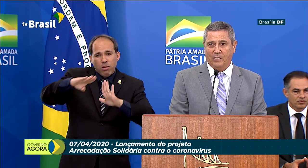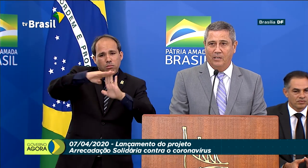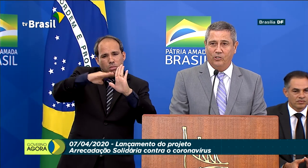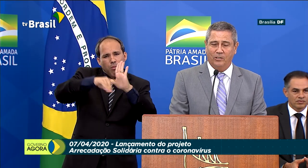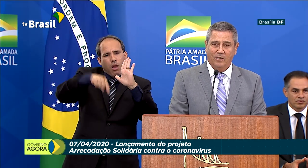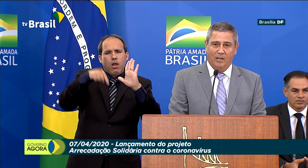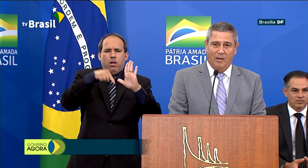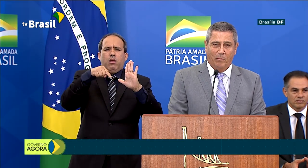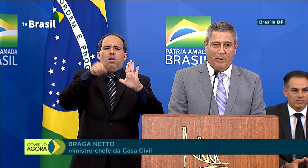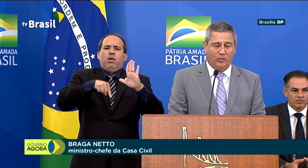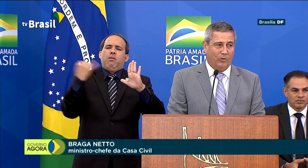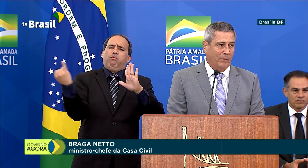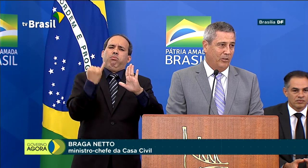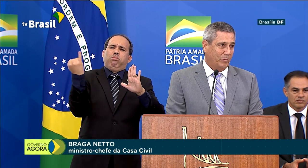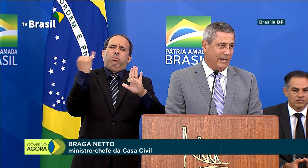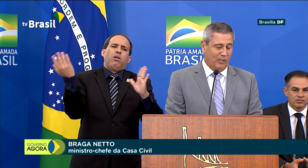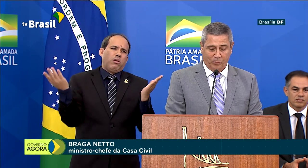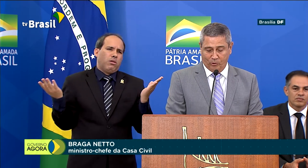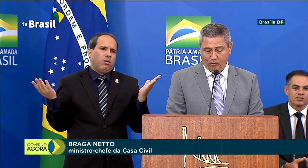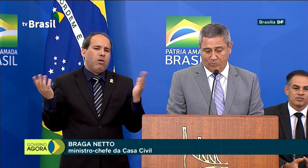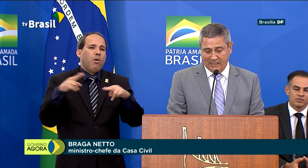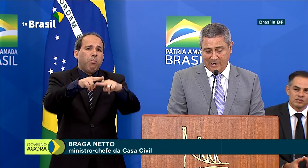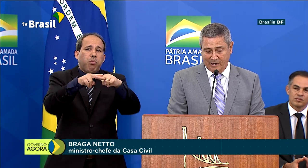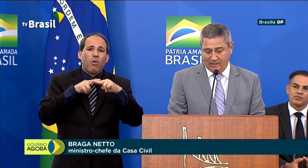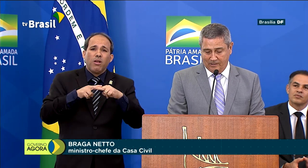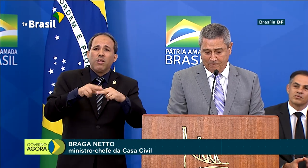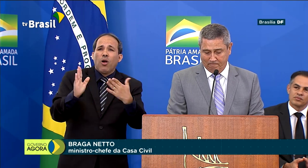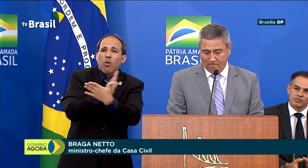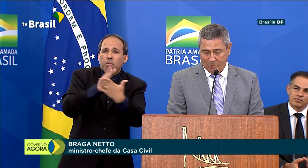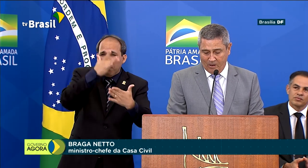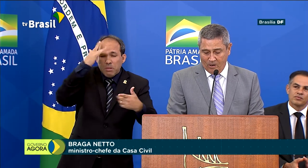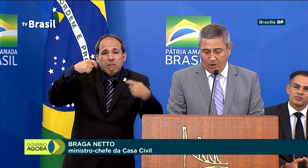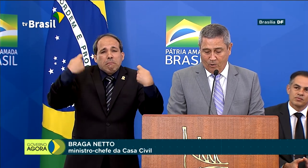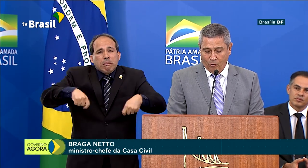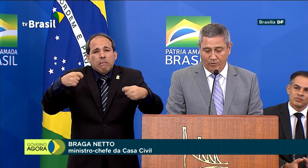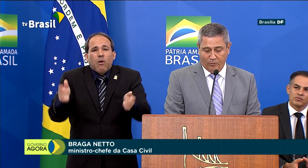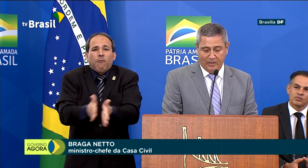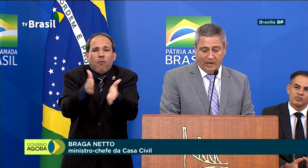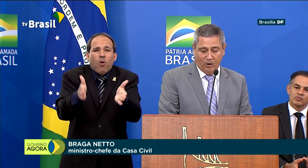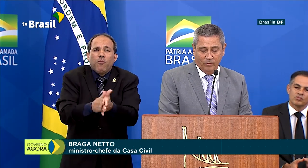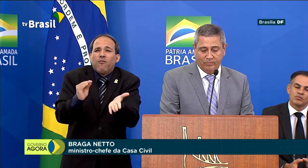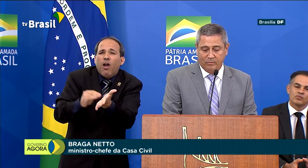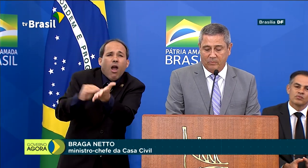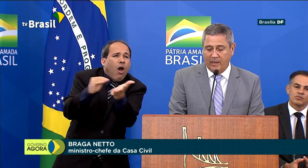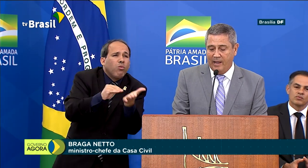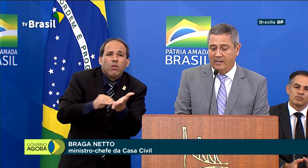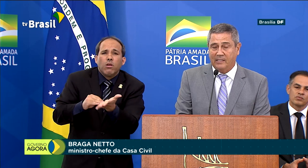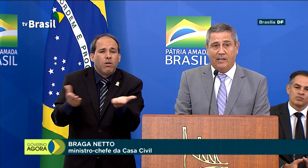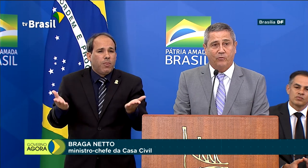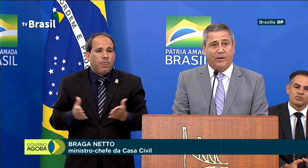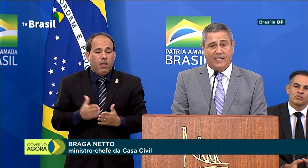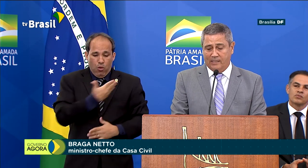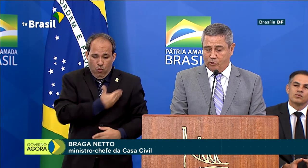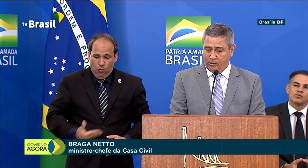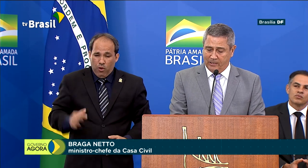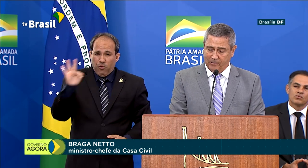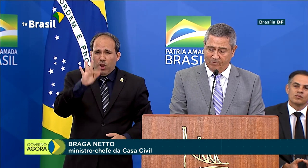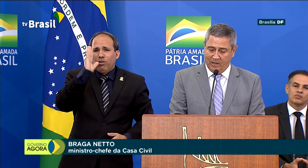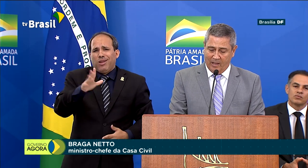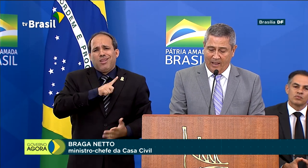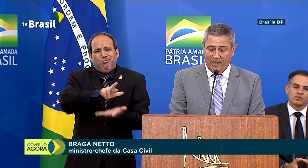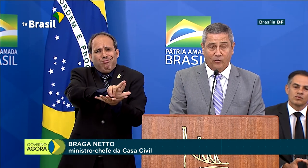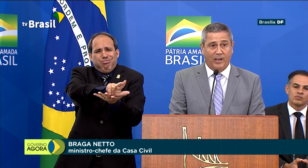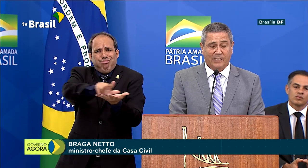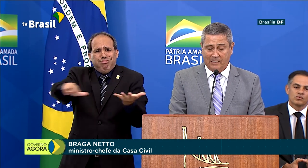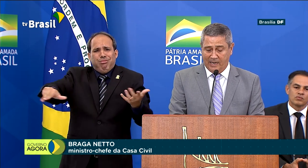é tão importante, particularmente para aquelas pessoas mais carentes. O governo federal tem realizado várias ações